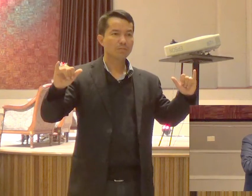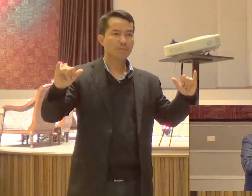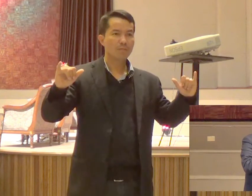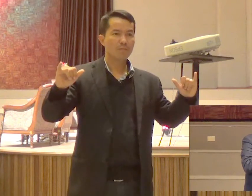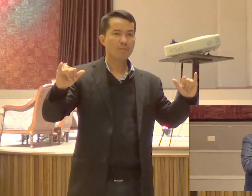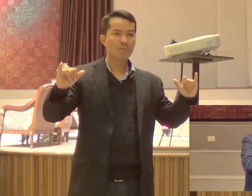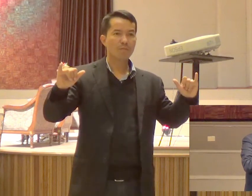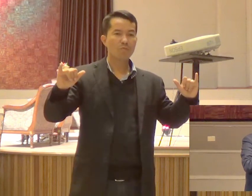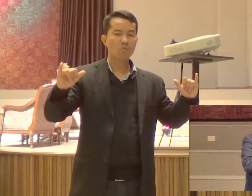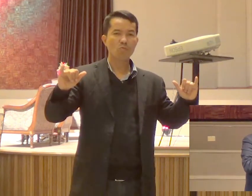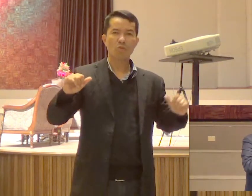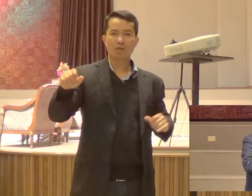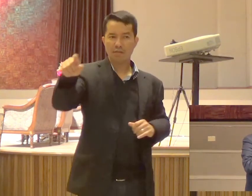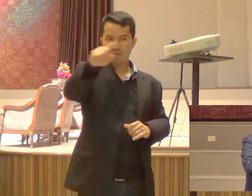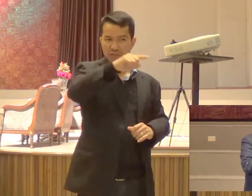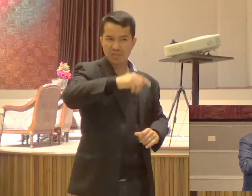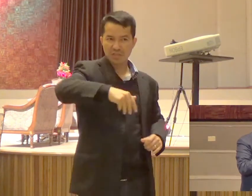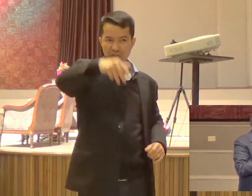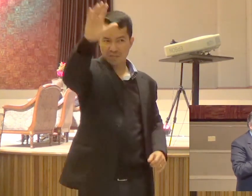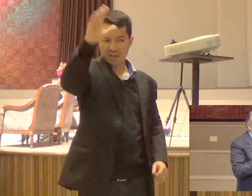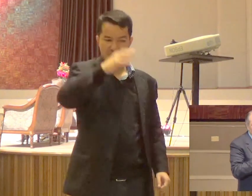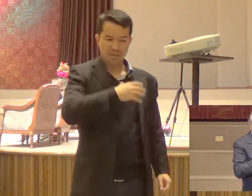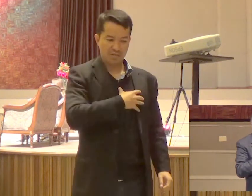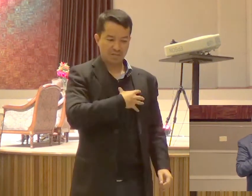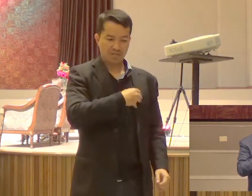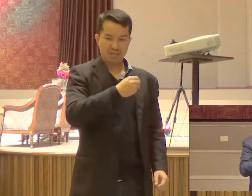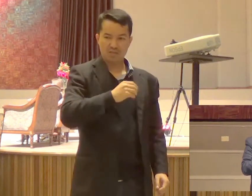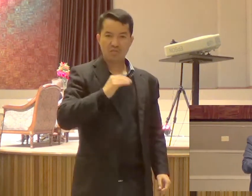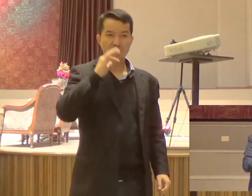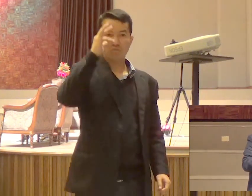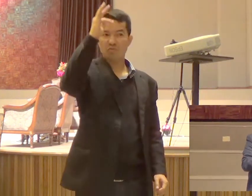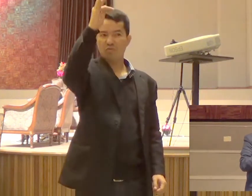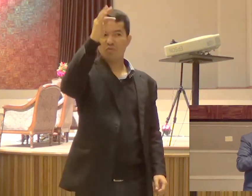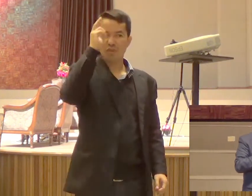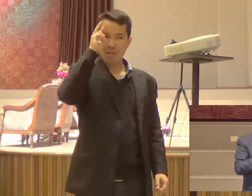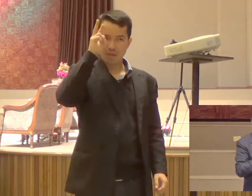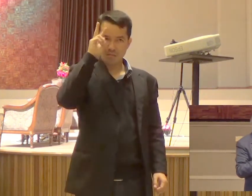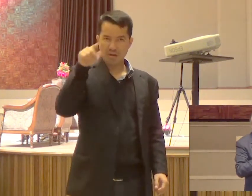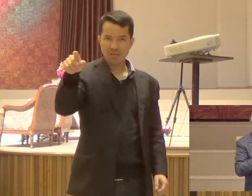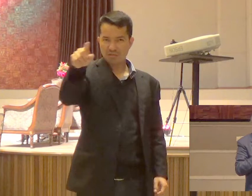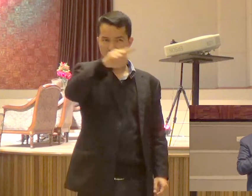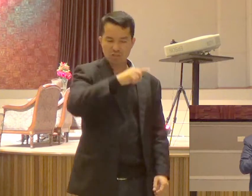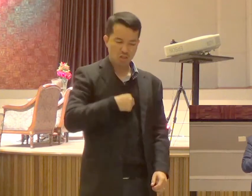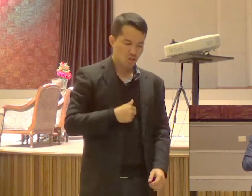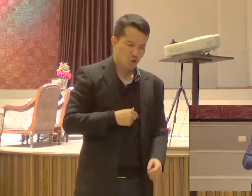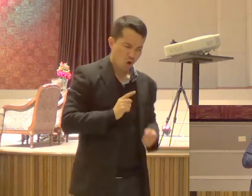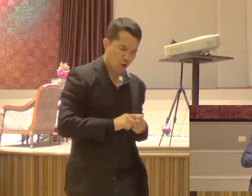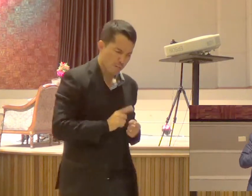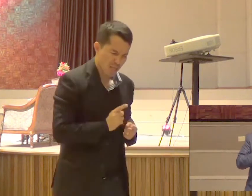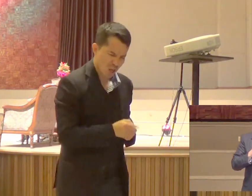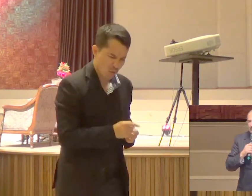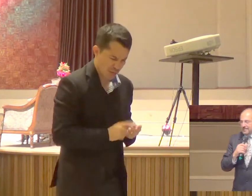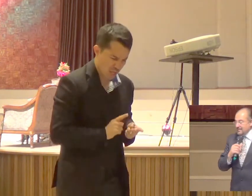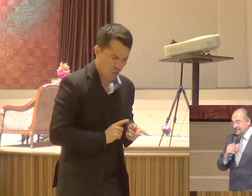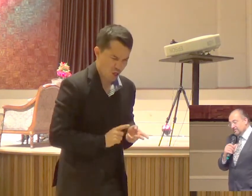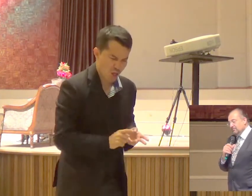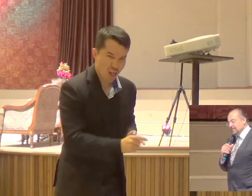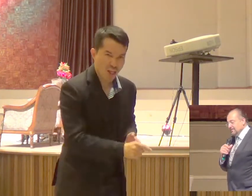Os seus filhos Não vão lembrar Dos grandes sermões Que deram A eles Mas eles nunca